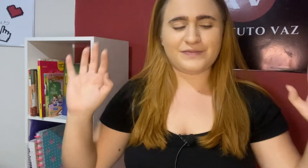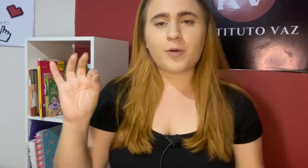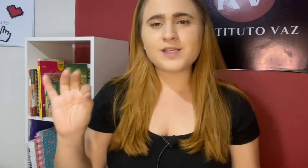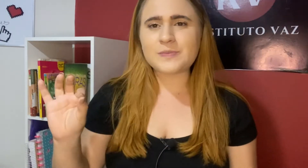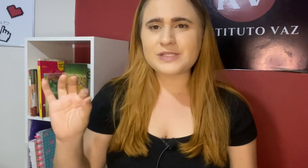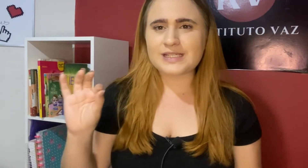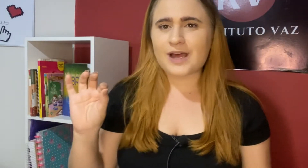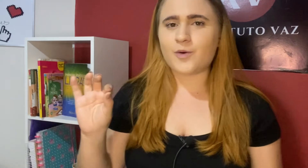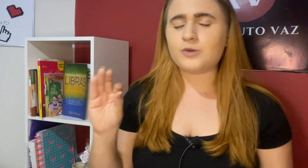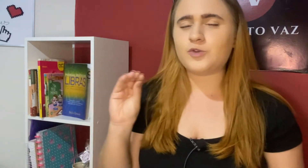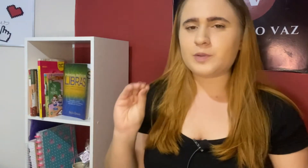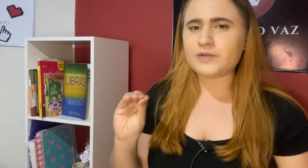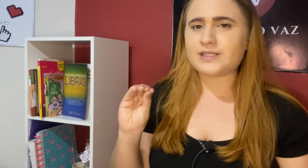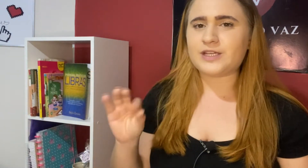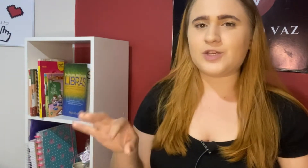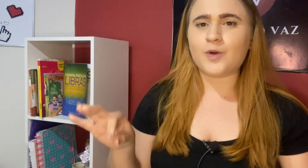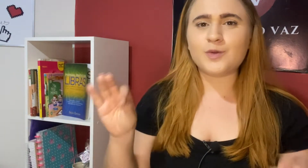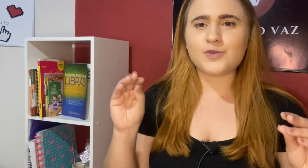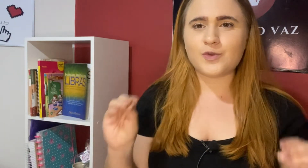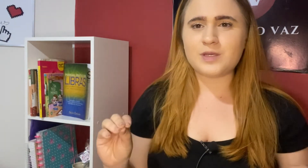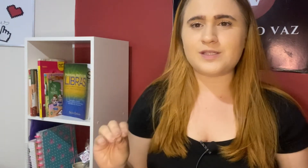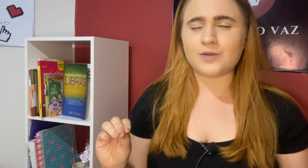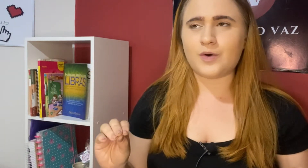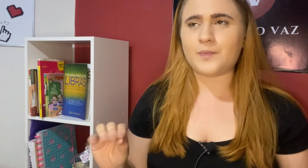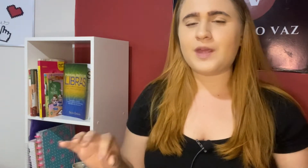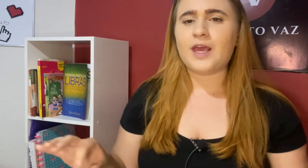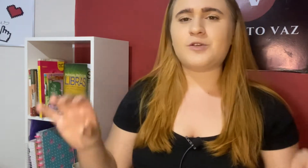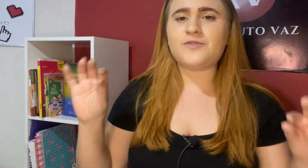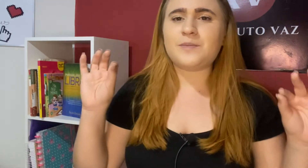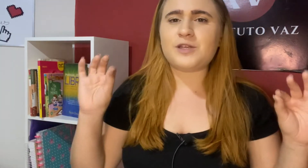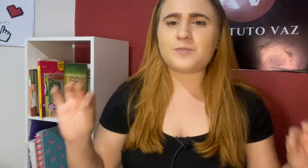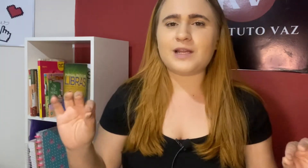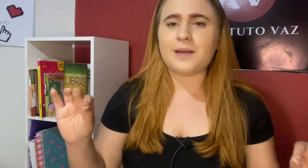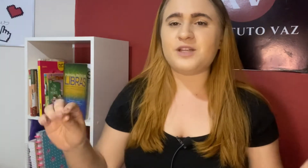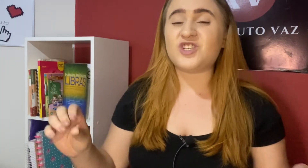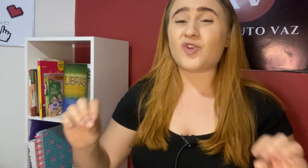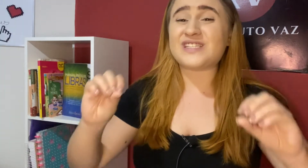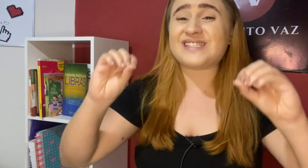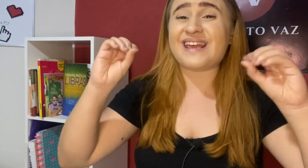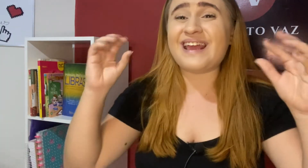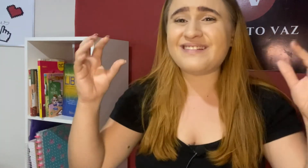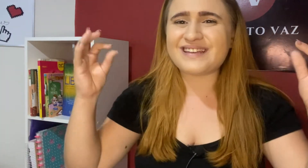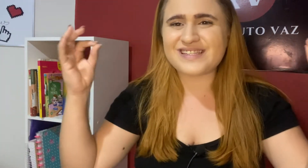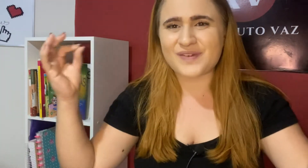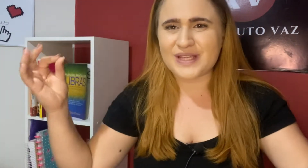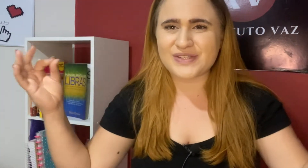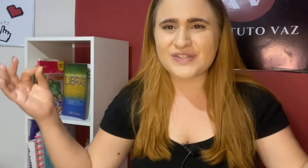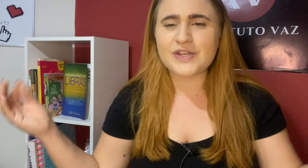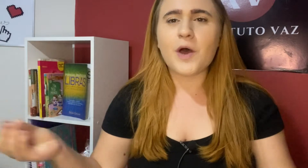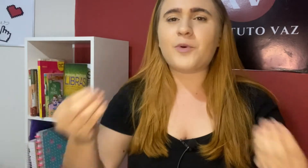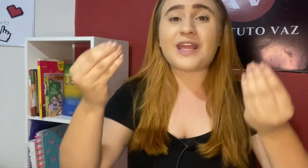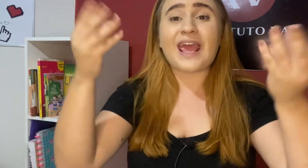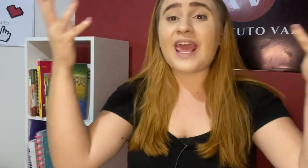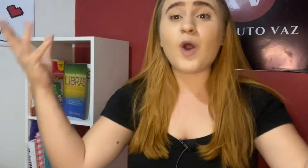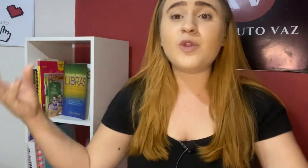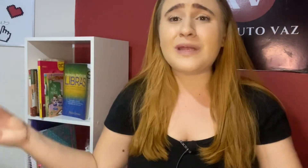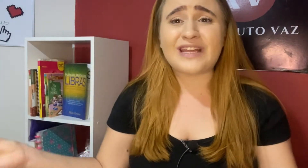Próximo sinal, eu juro pra vocês que quando o Sudo me ensinou, eu tive que pedir pra ele repetir trocentas vezes. Porque eu não entendi